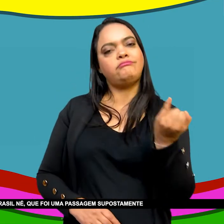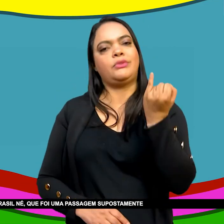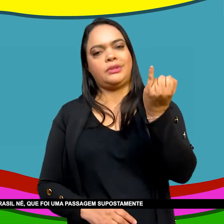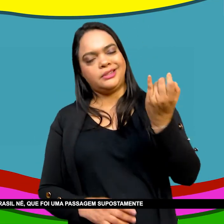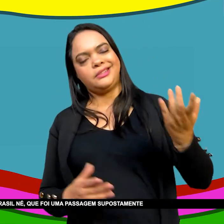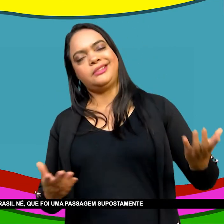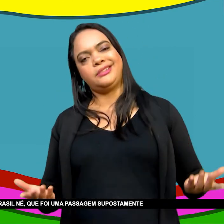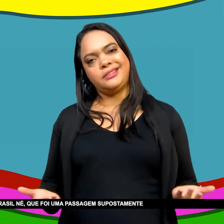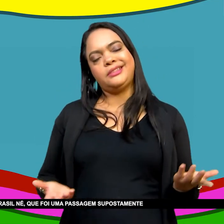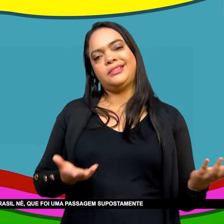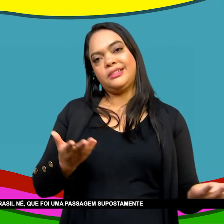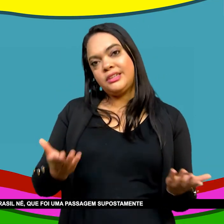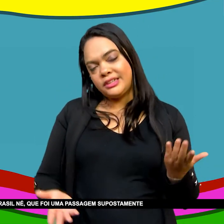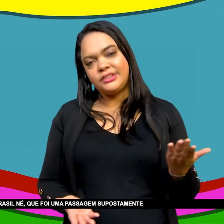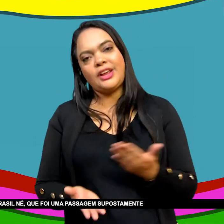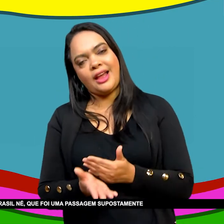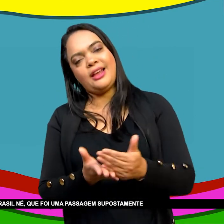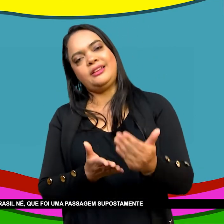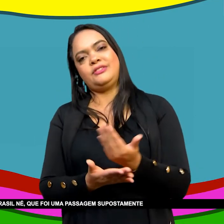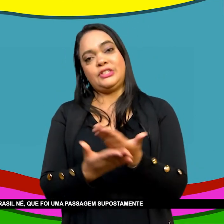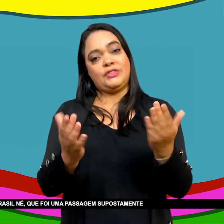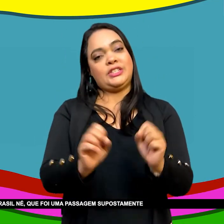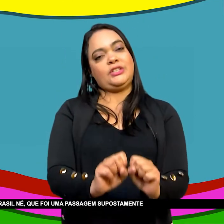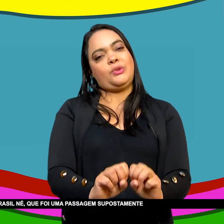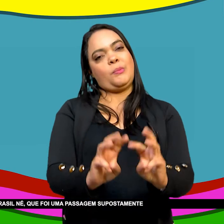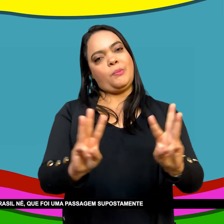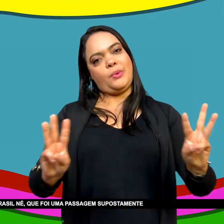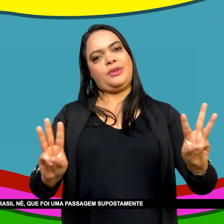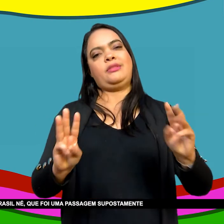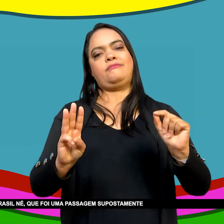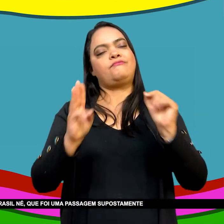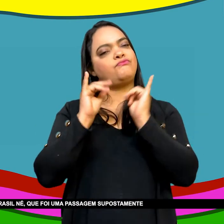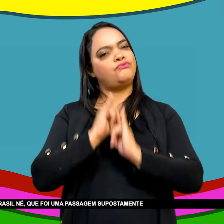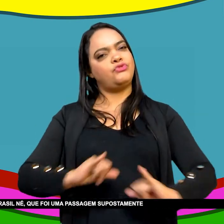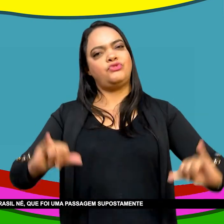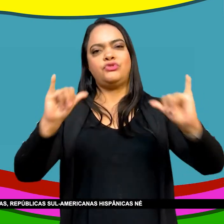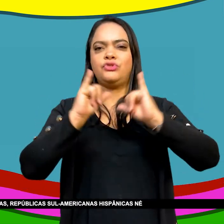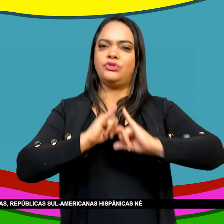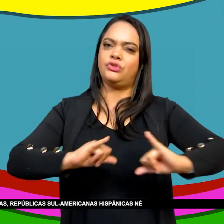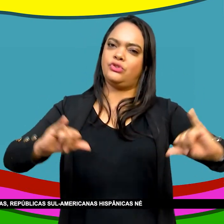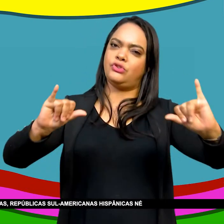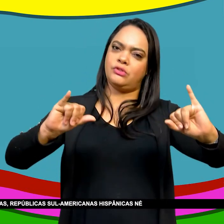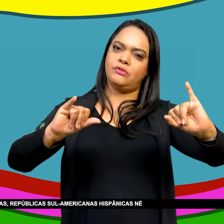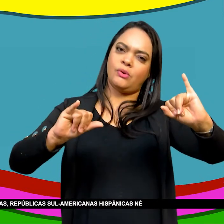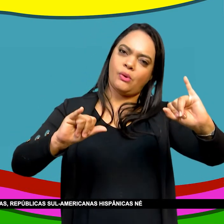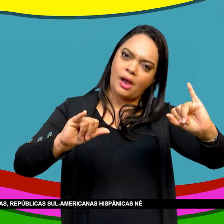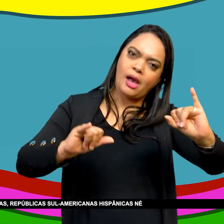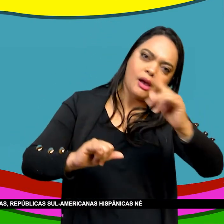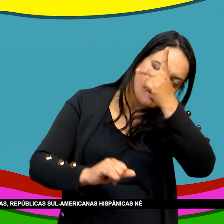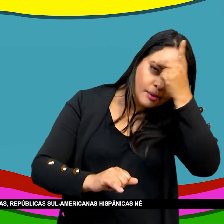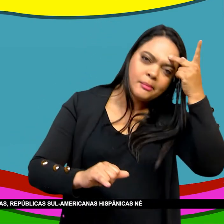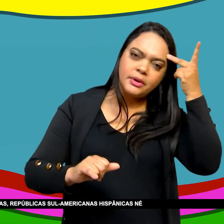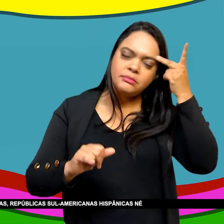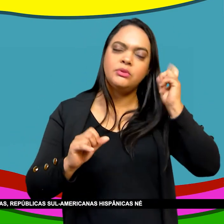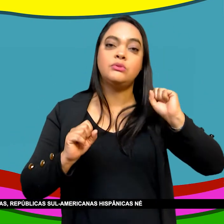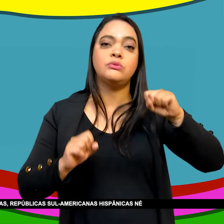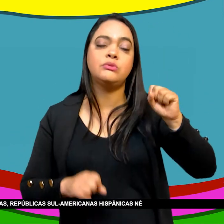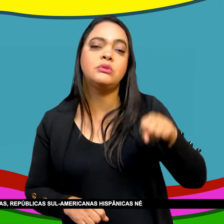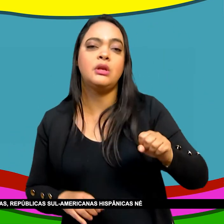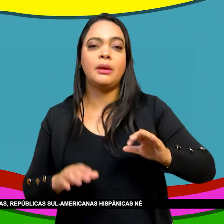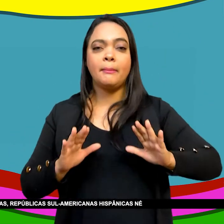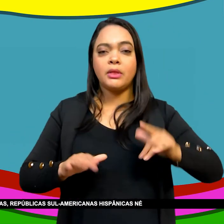o modelo do Brasil Que foi uma passagem supostamente pacífica Tem o modelo das